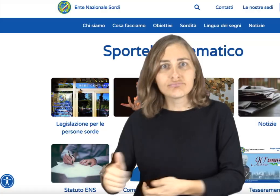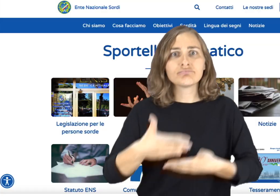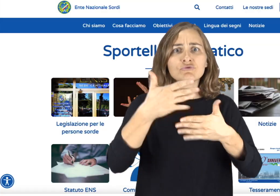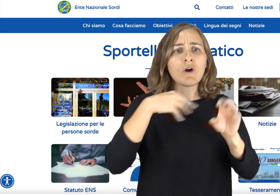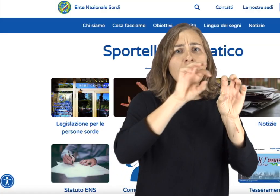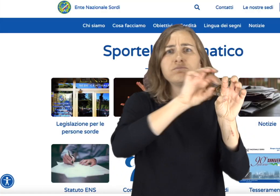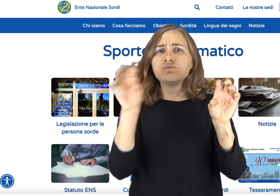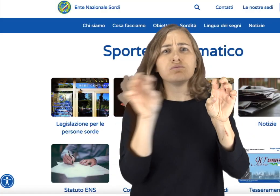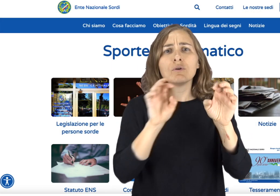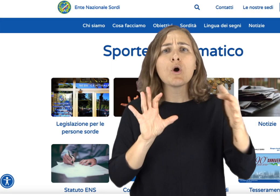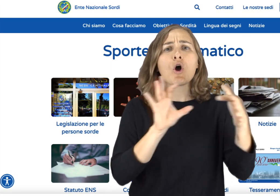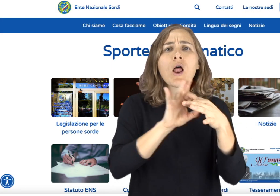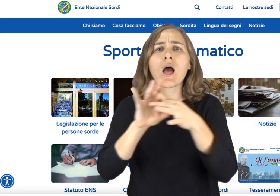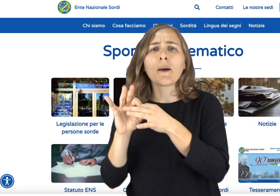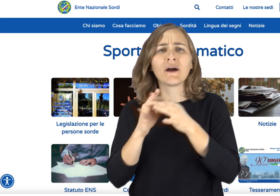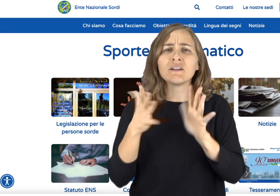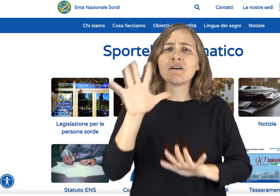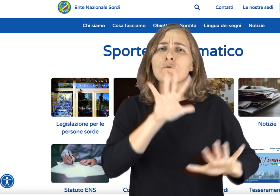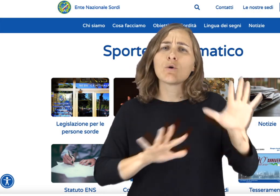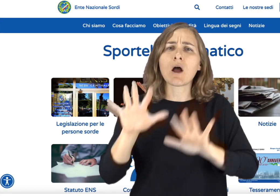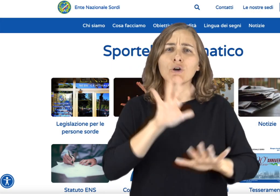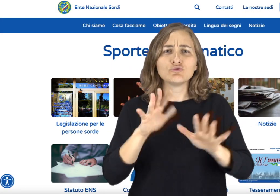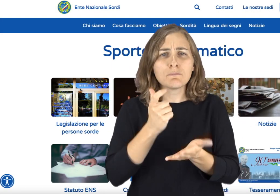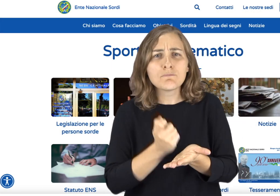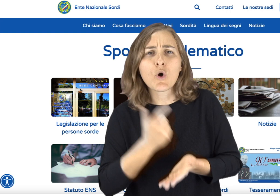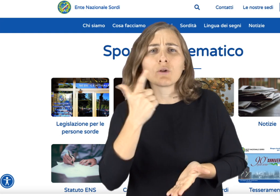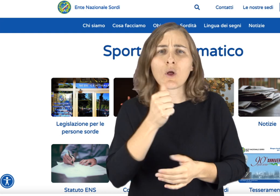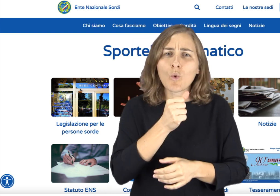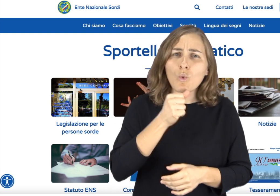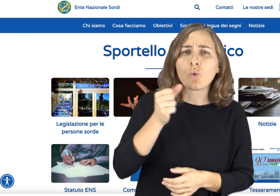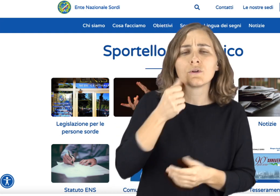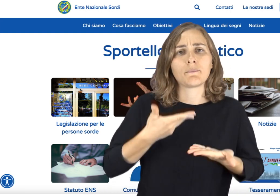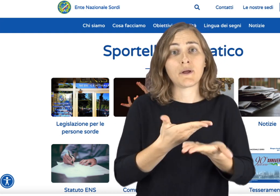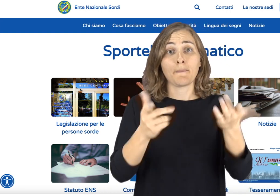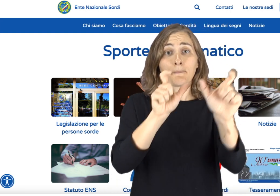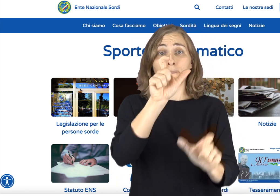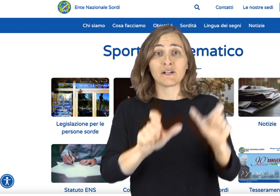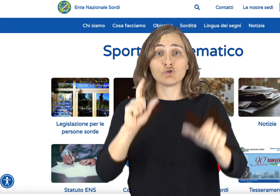utili per permettere una agile navigazione alle persone sorde e alle loro famiglie. Ma non solo.